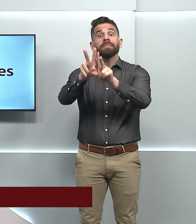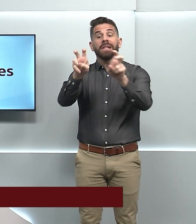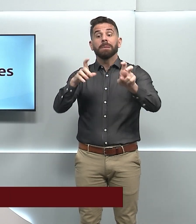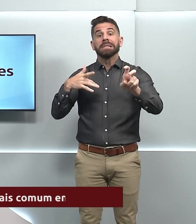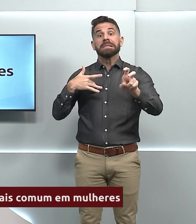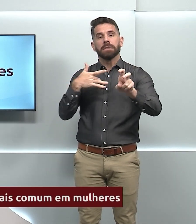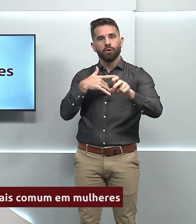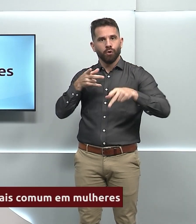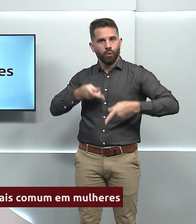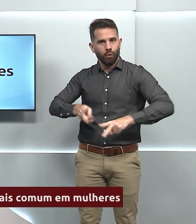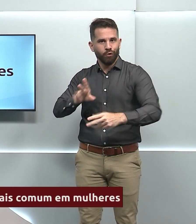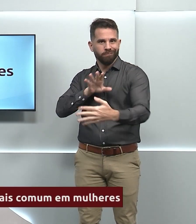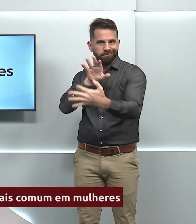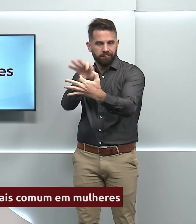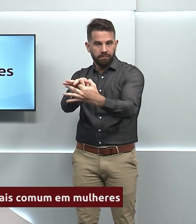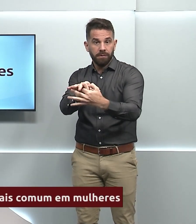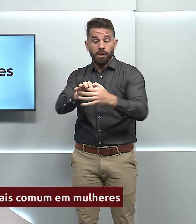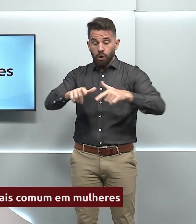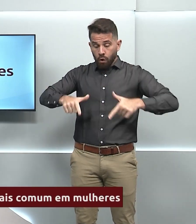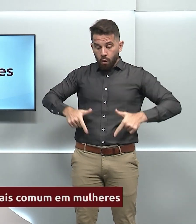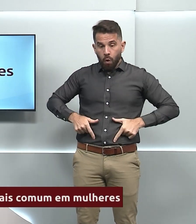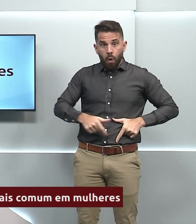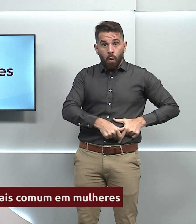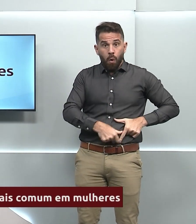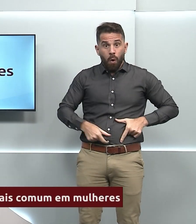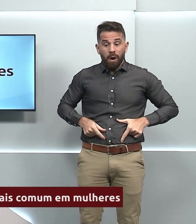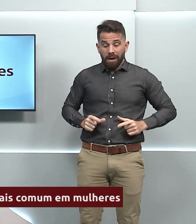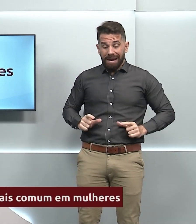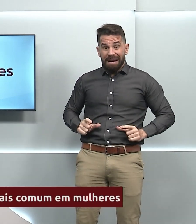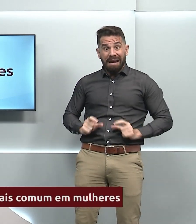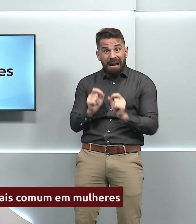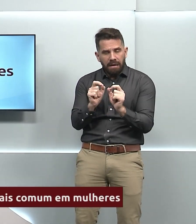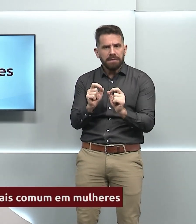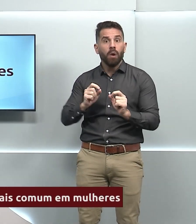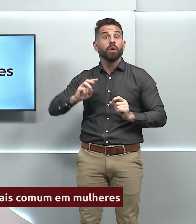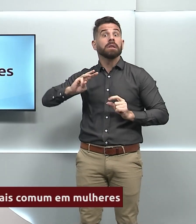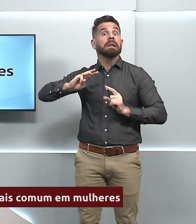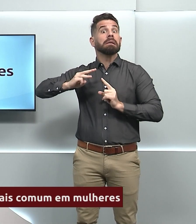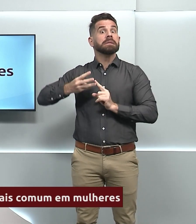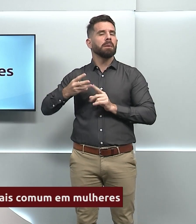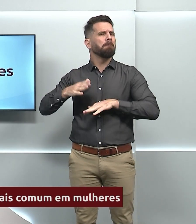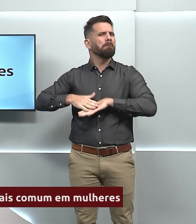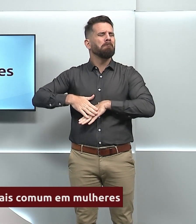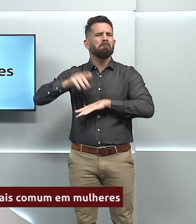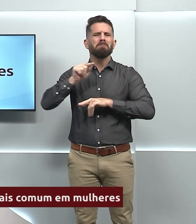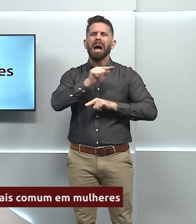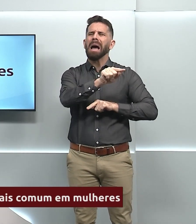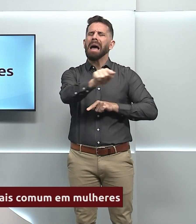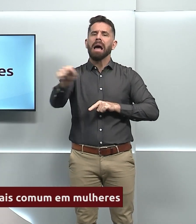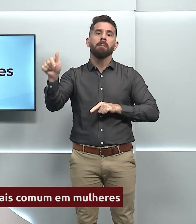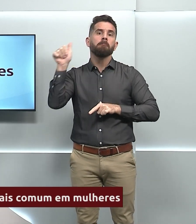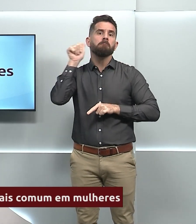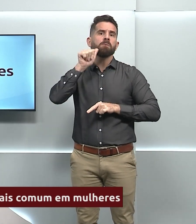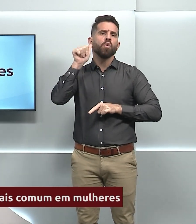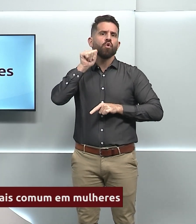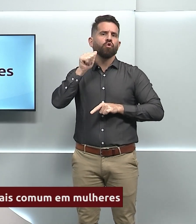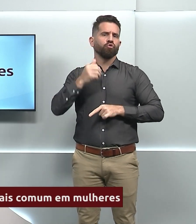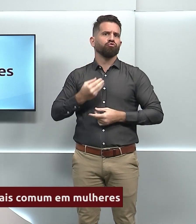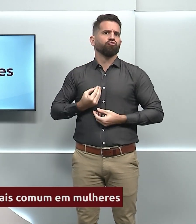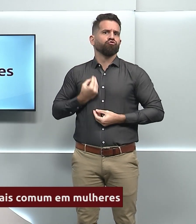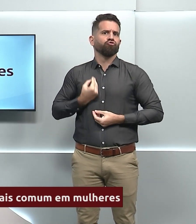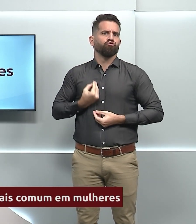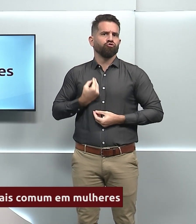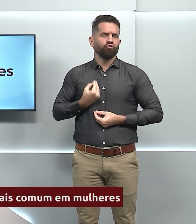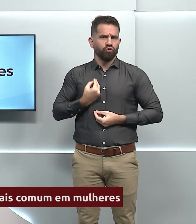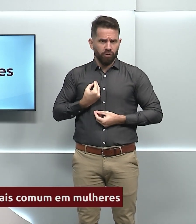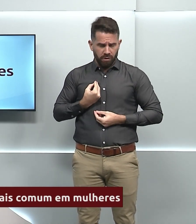O câncer de colo de útero é o terceiro mais comum em mulheres e essa doença só apresenta sintomas quando já está em estágio